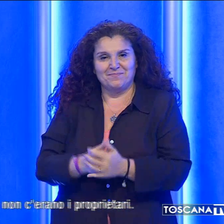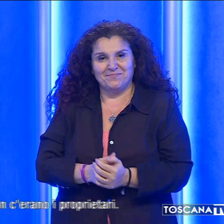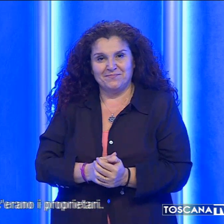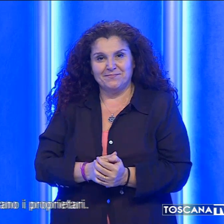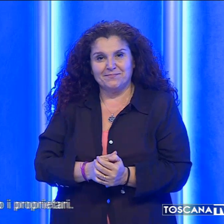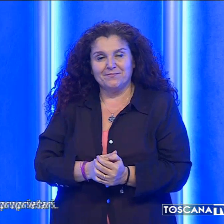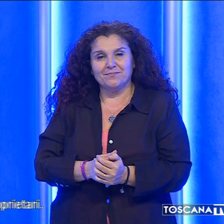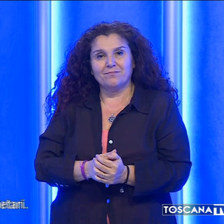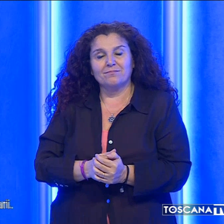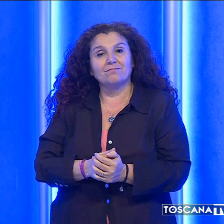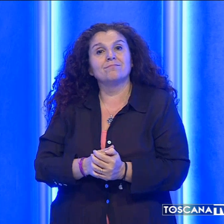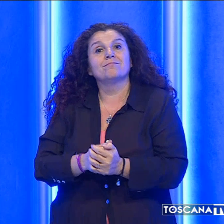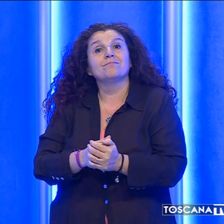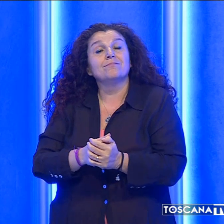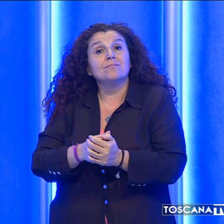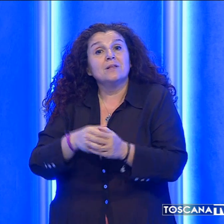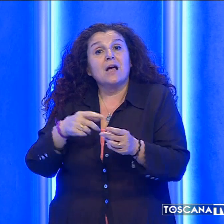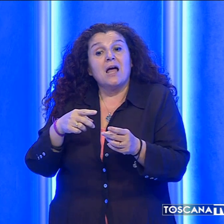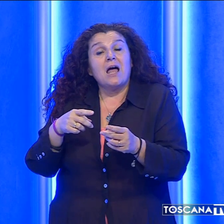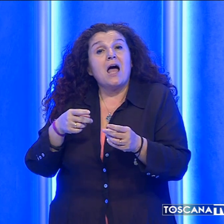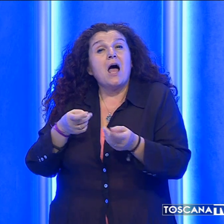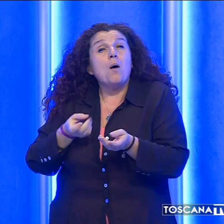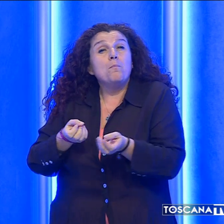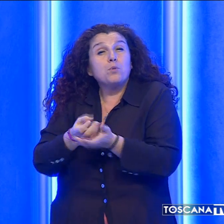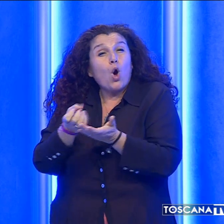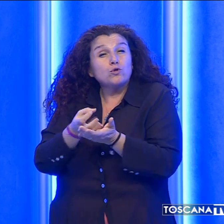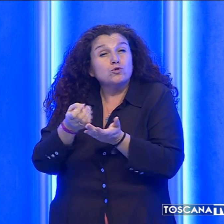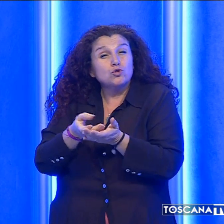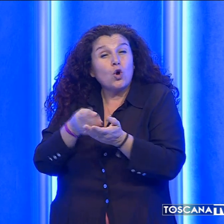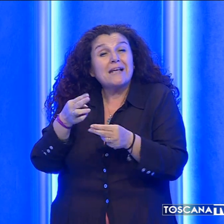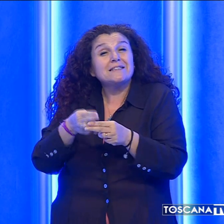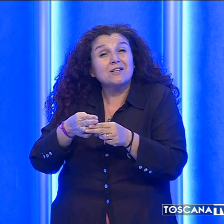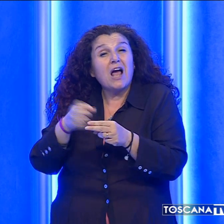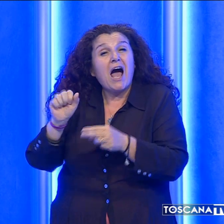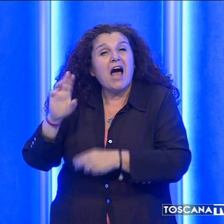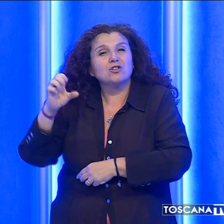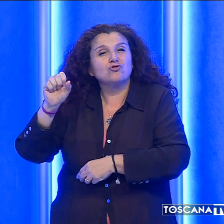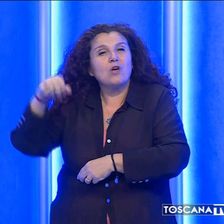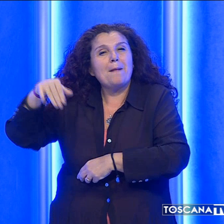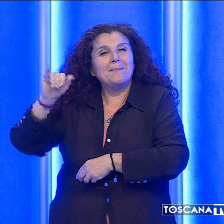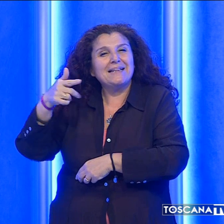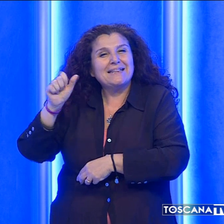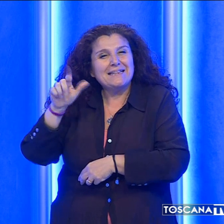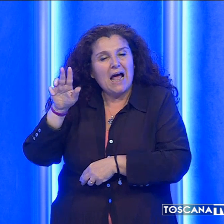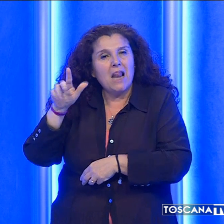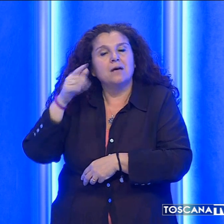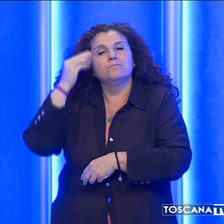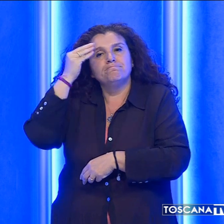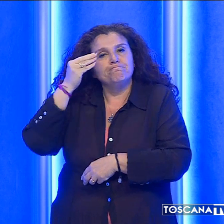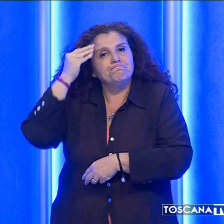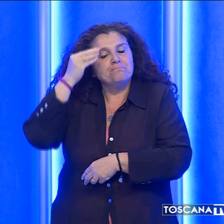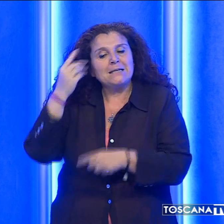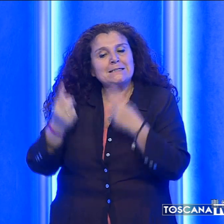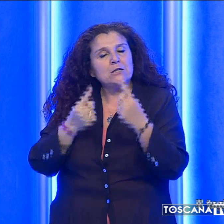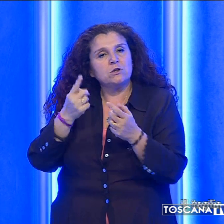Il taglio della produzione siderurgica di Arcelor Mittal fa riflettere sulla situazione